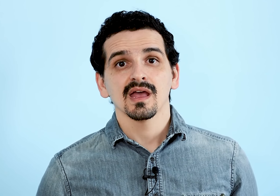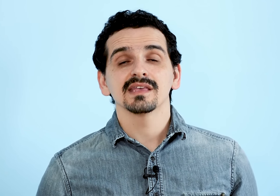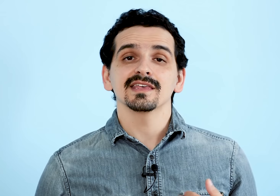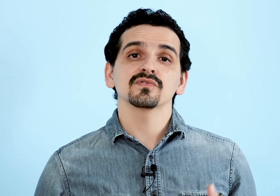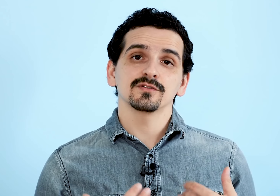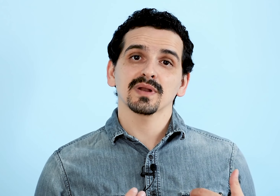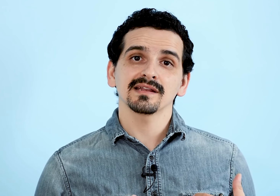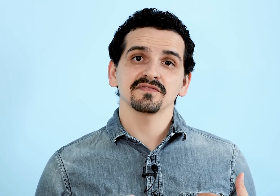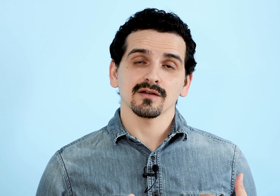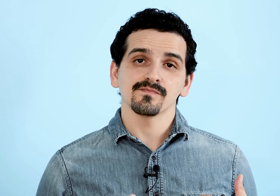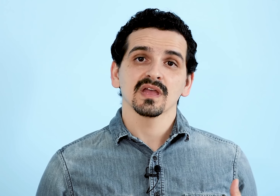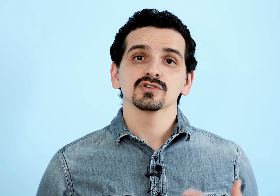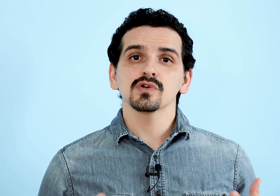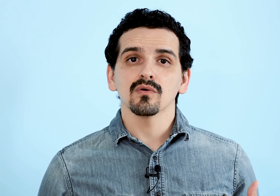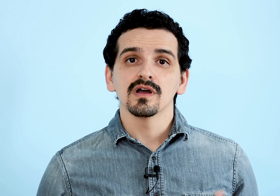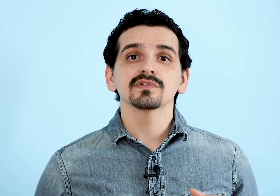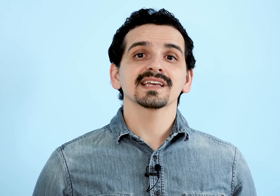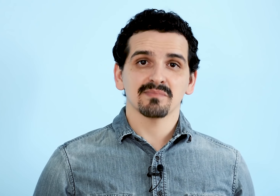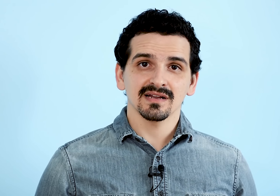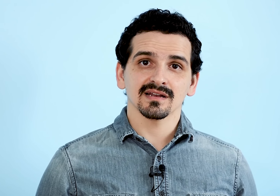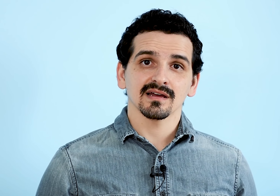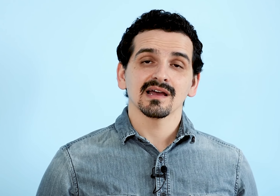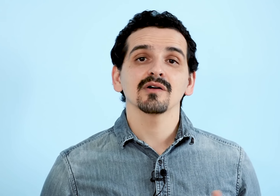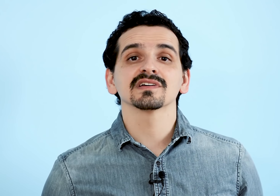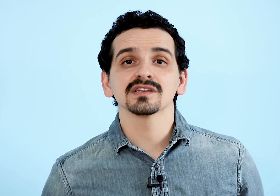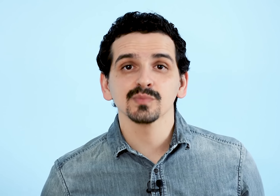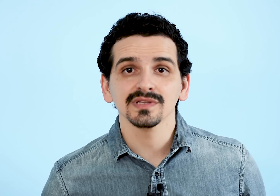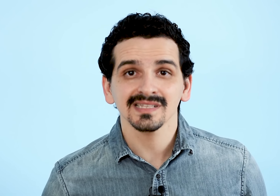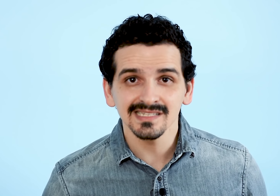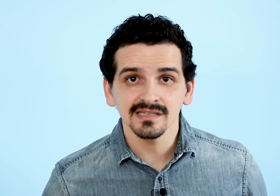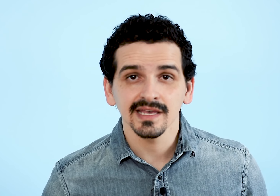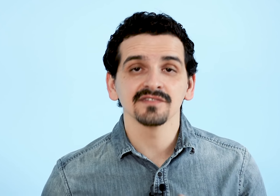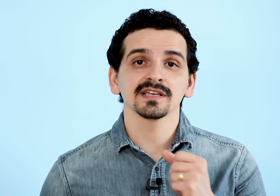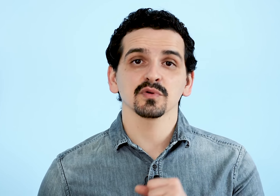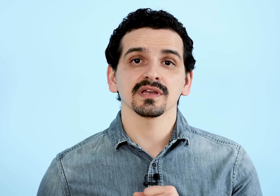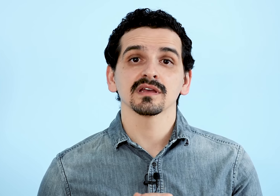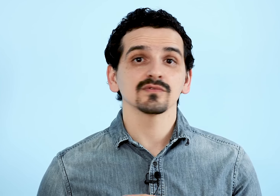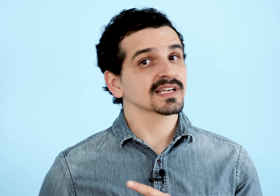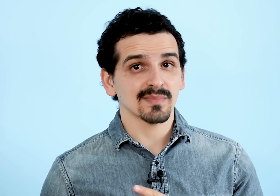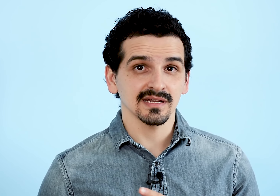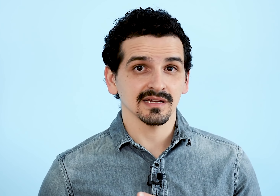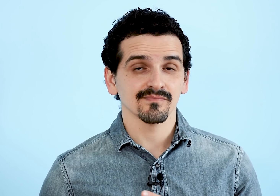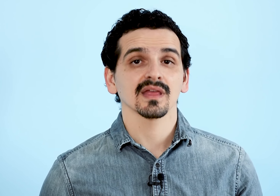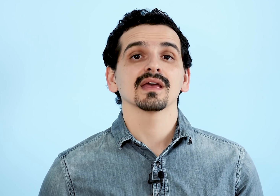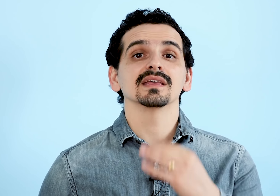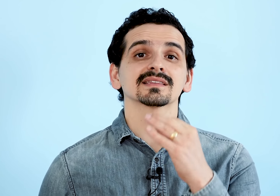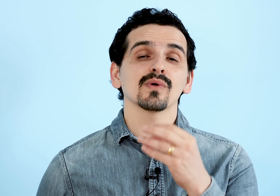E aí eu viro para ela e falo, João, você quer banana? Ao invés de responder sim, ele vai responder, você quer banana? Então